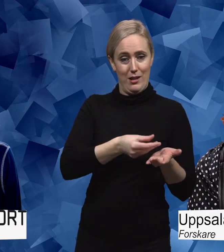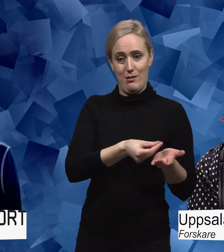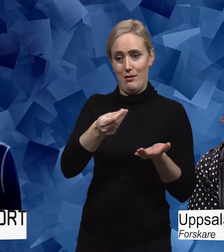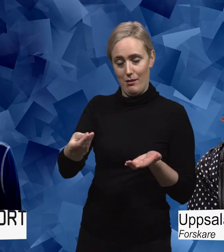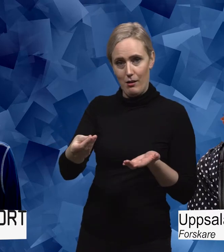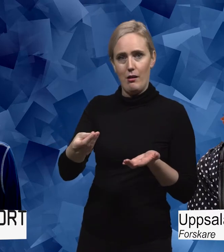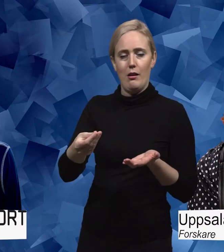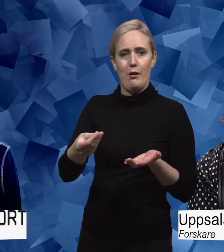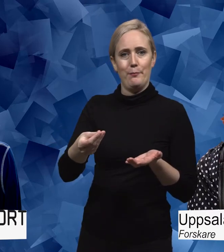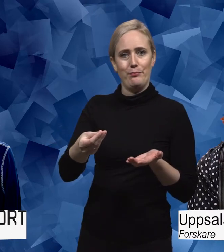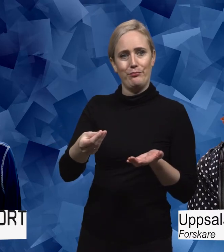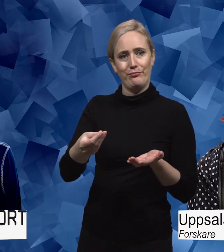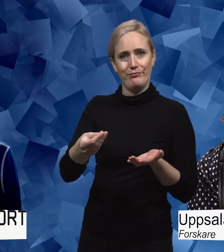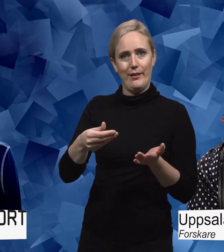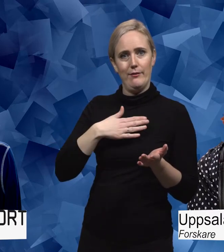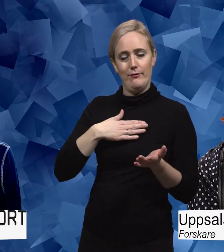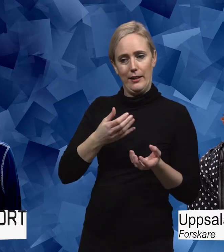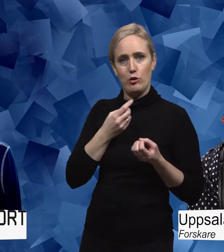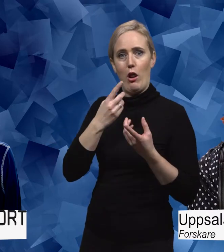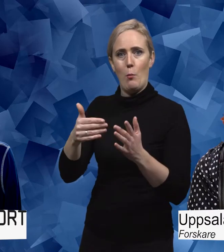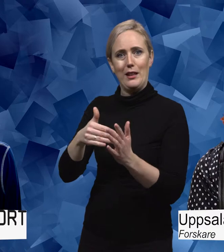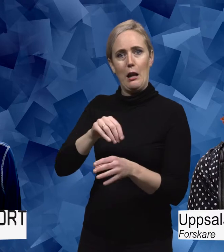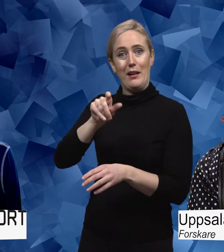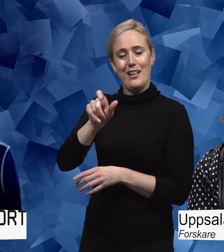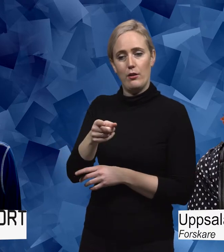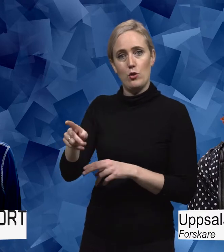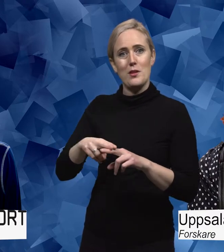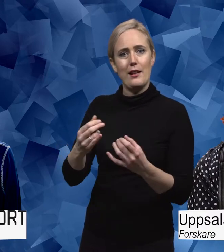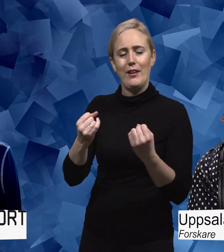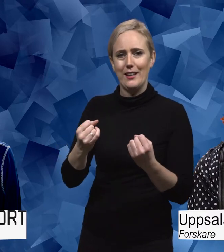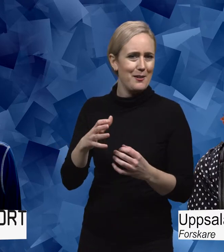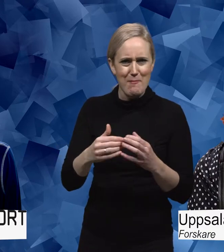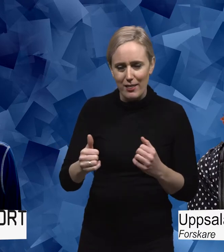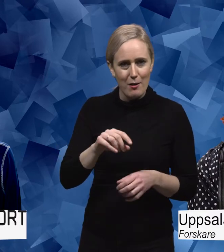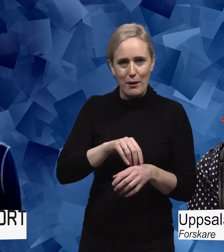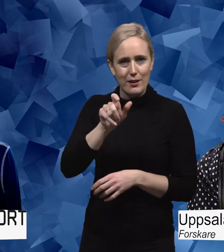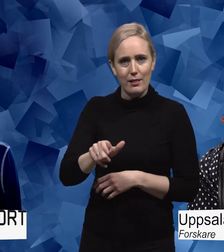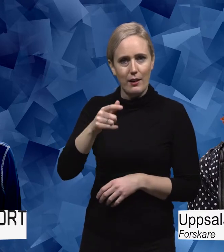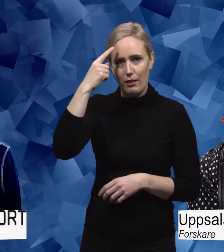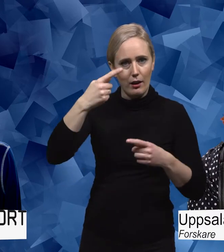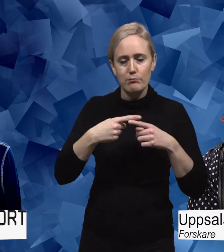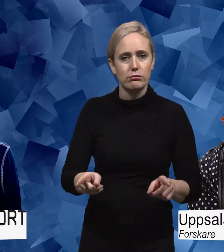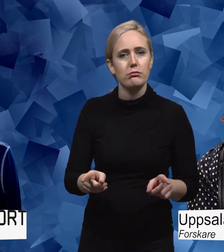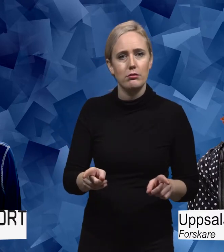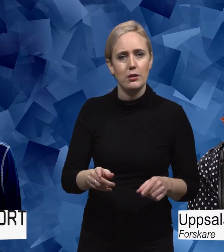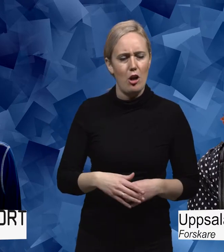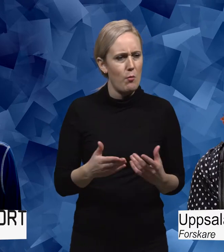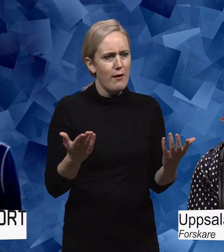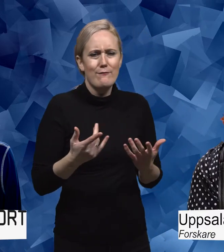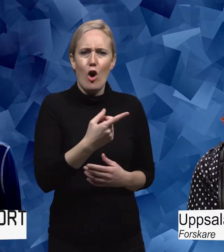vården. Det de tror att vi patienter och närstående tycker är viktigt är inte samma saker som vi faktiskt tycker är viktigt. Vad är det vi tycker är viktigt? Ja,